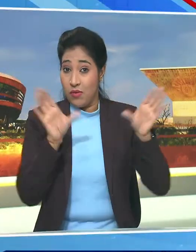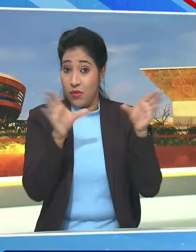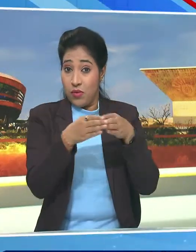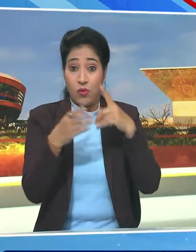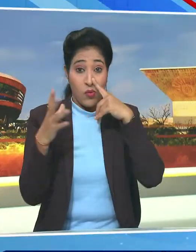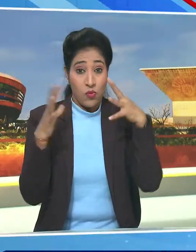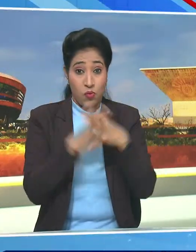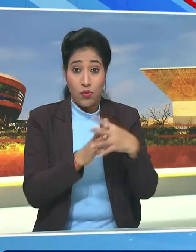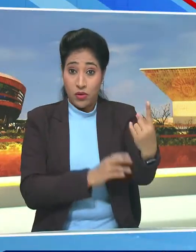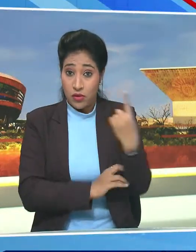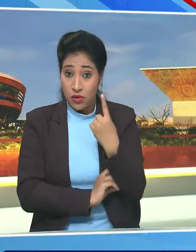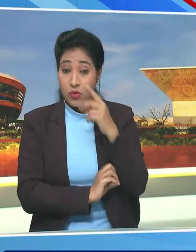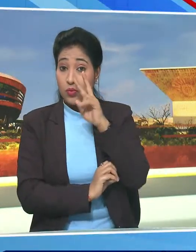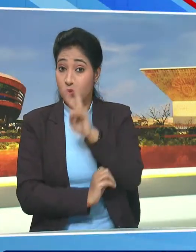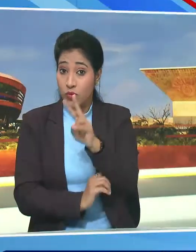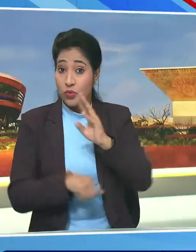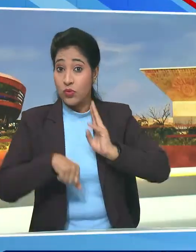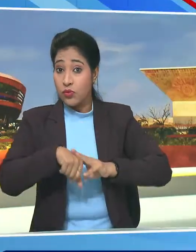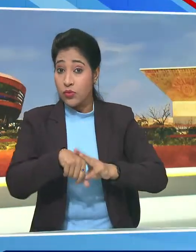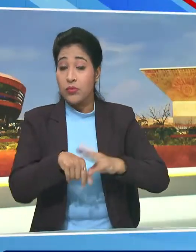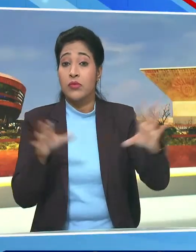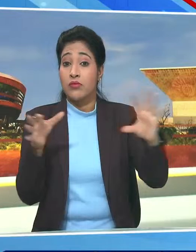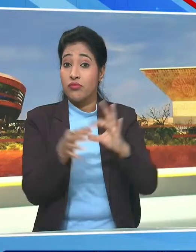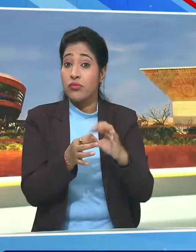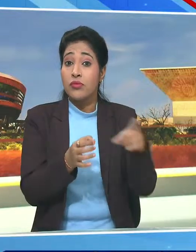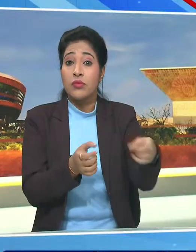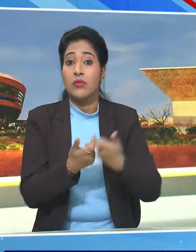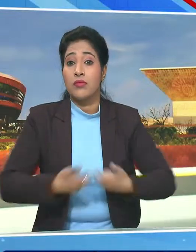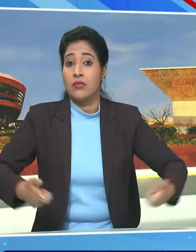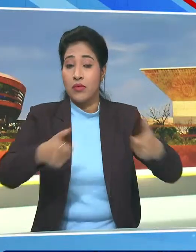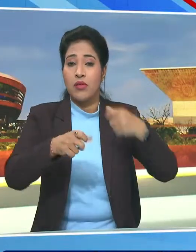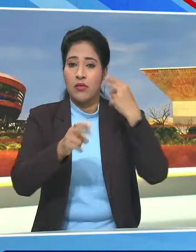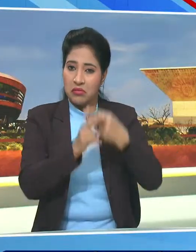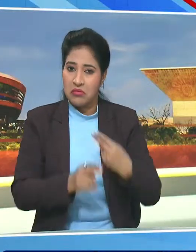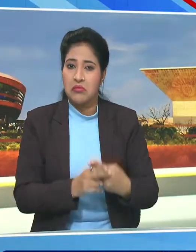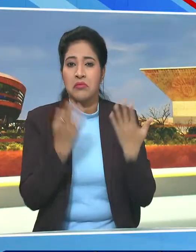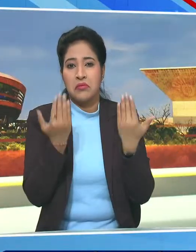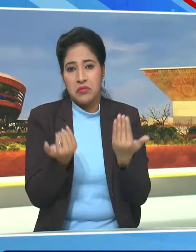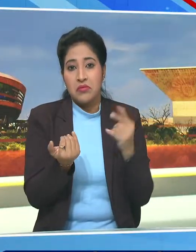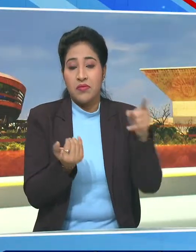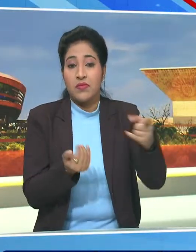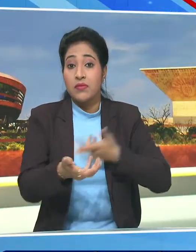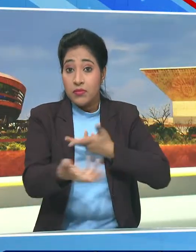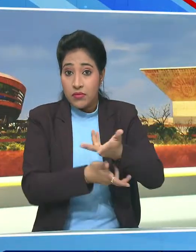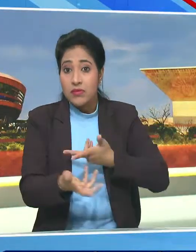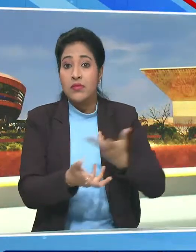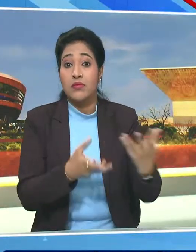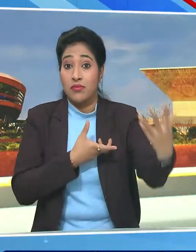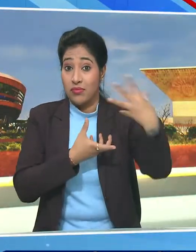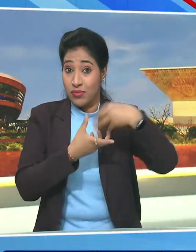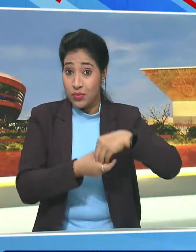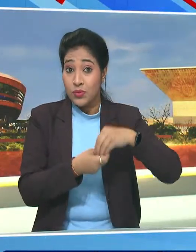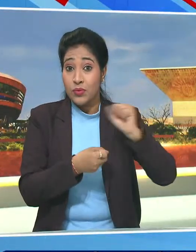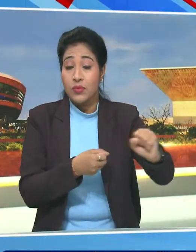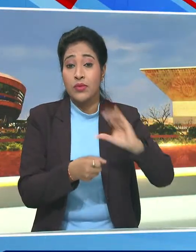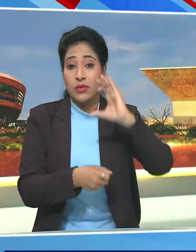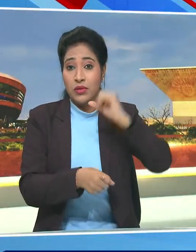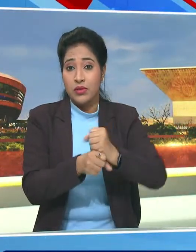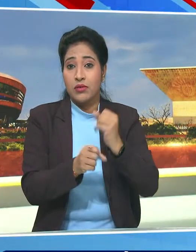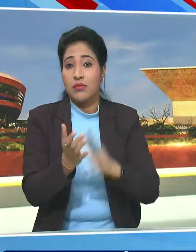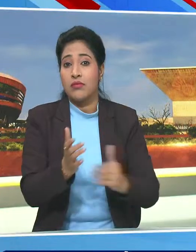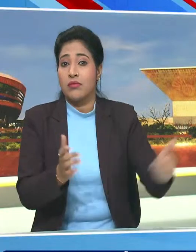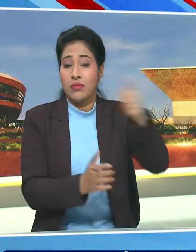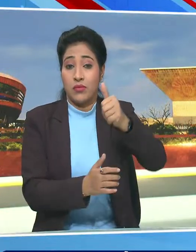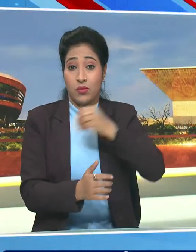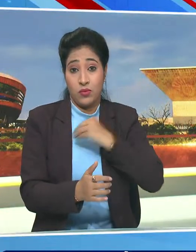महिला सहित दो सदस्यों को विधानसभा में नामांकित कर सकते हैं चर्चा में हिस्सा लेते हुए केंद्रिय मंत्री